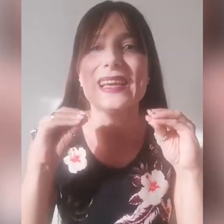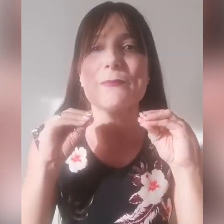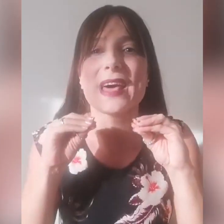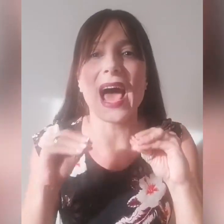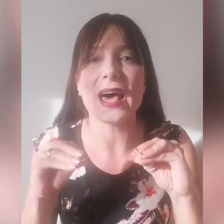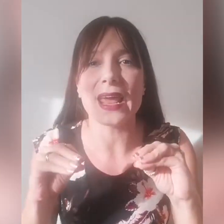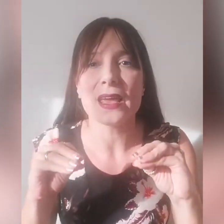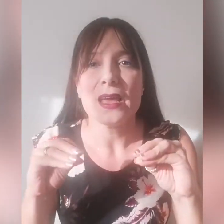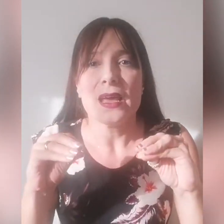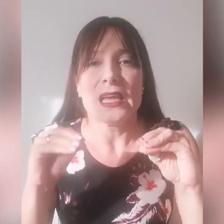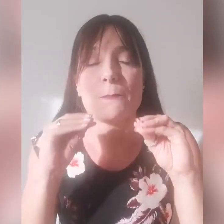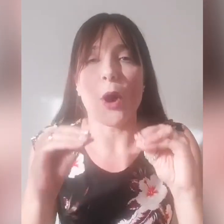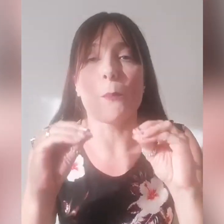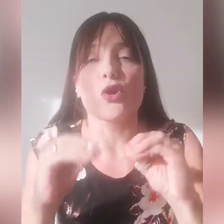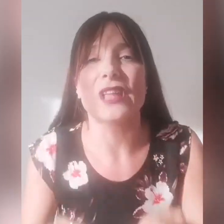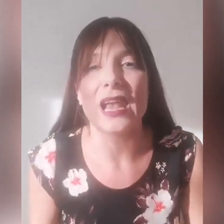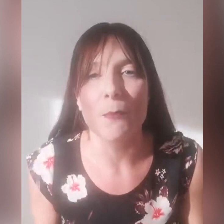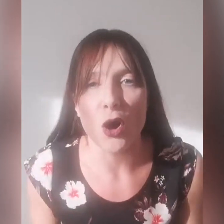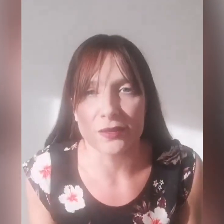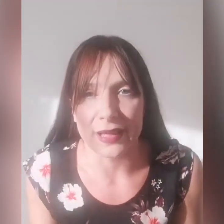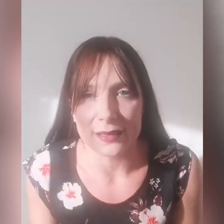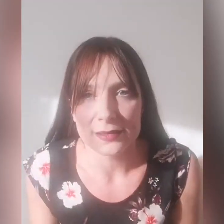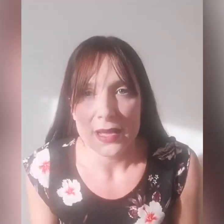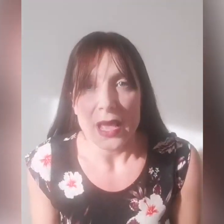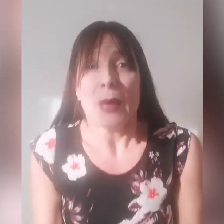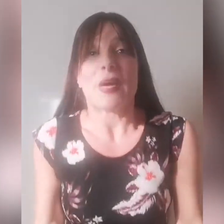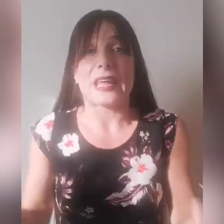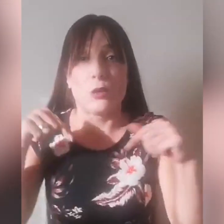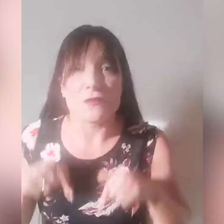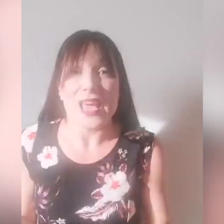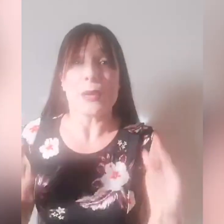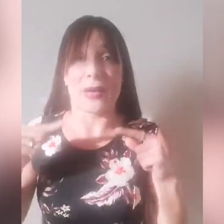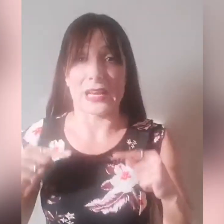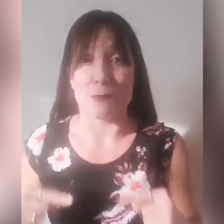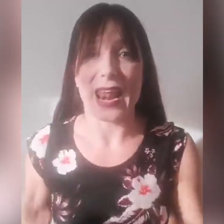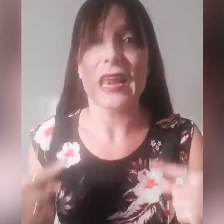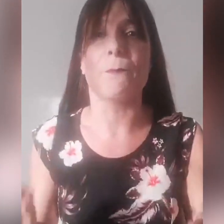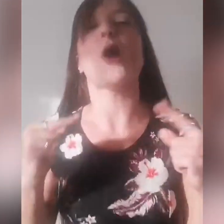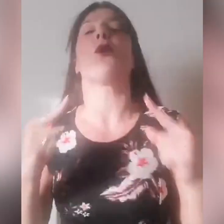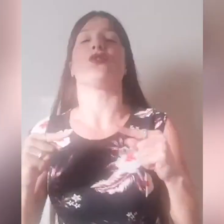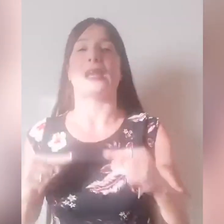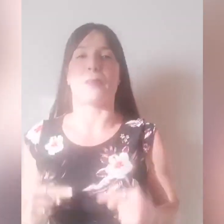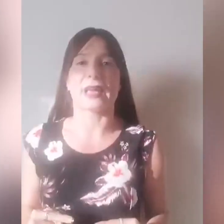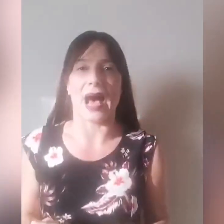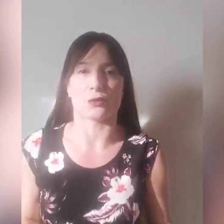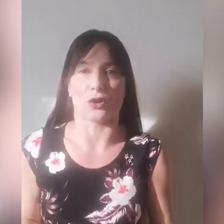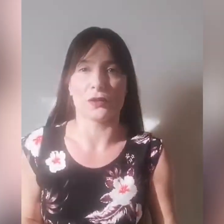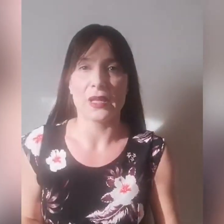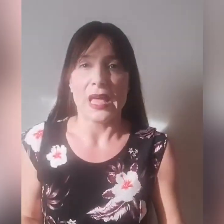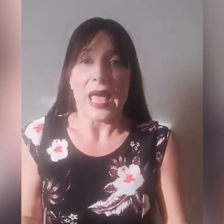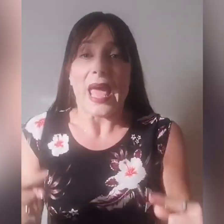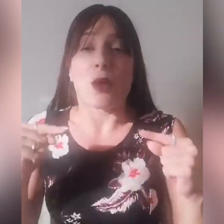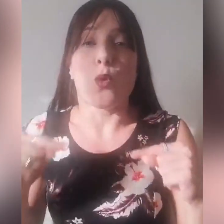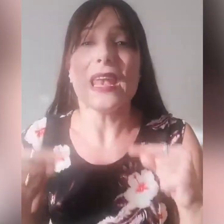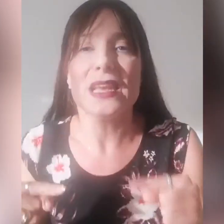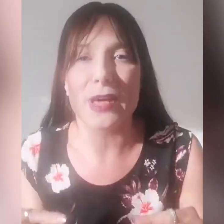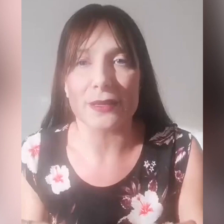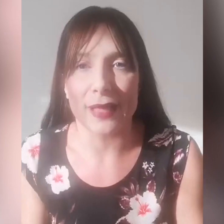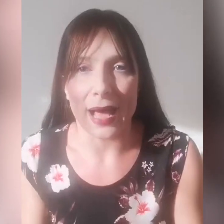liberare il popolo dalla morte, perché lui viene per liberare il popolo dal peccato! E quella libertà